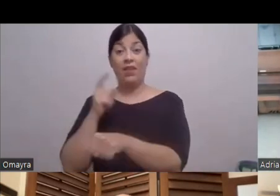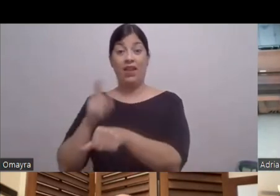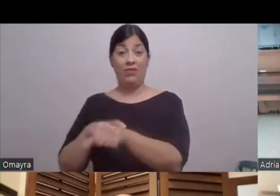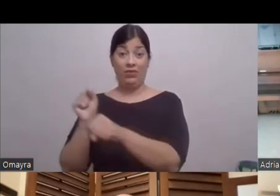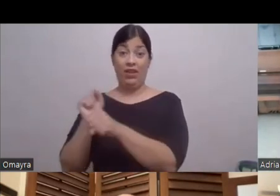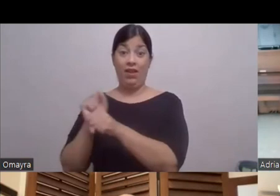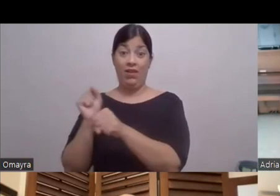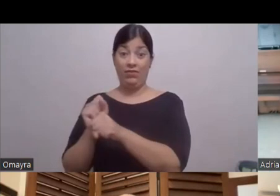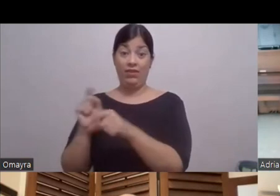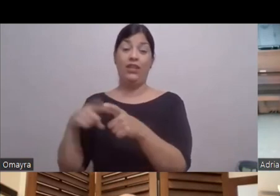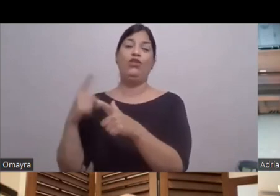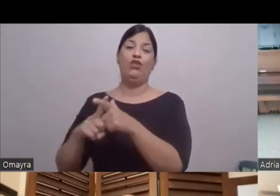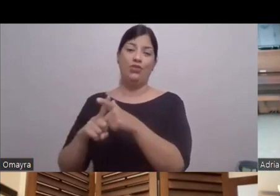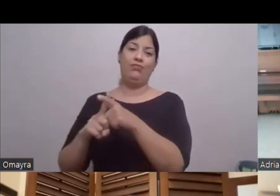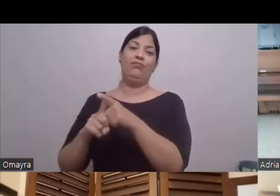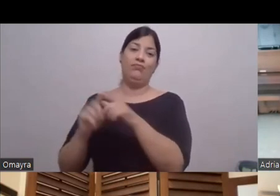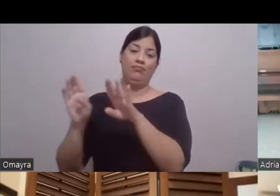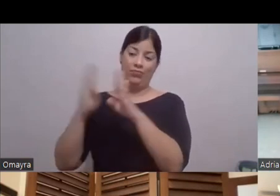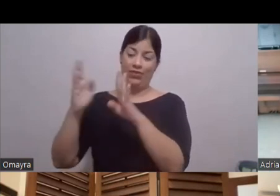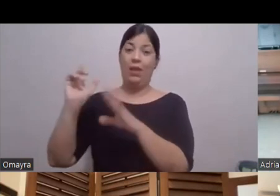Todas las puertas después Pero eso es como que Una